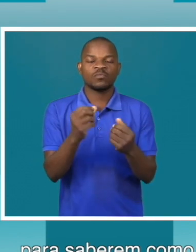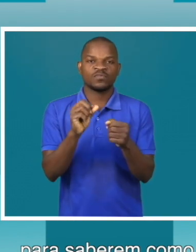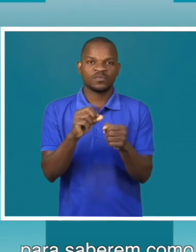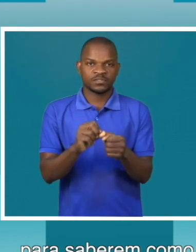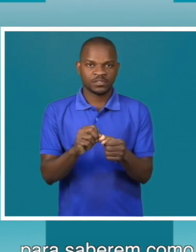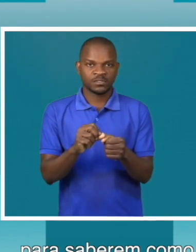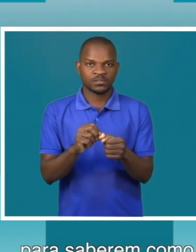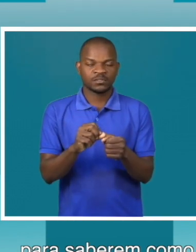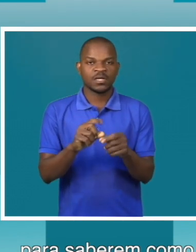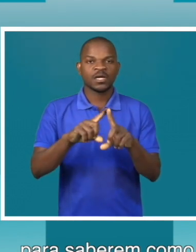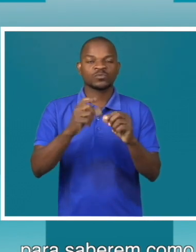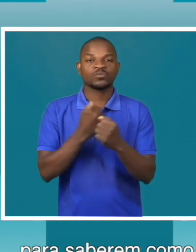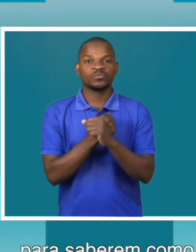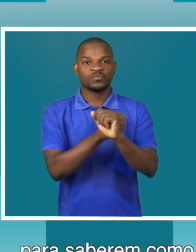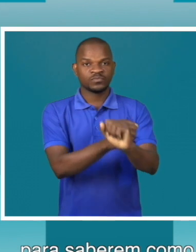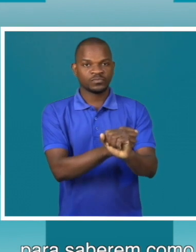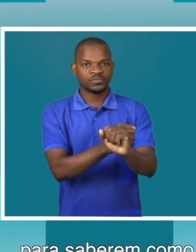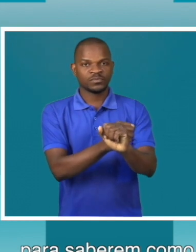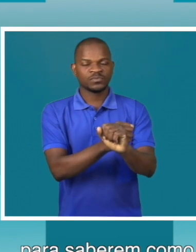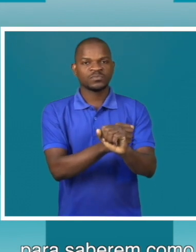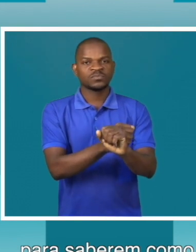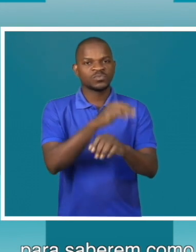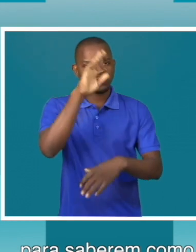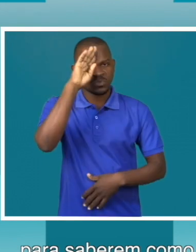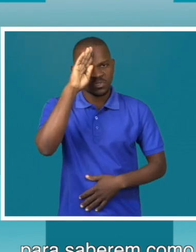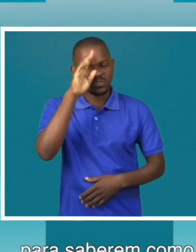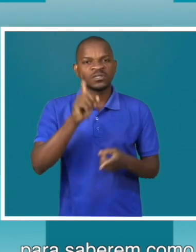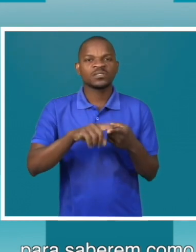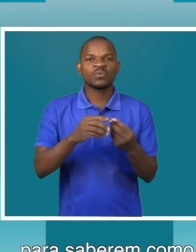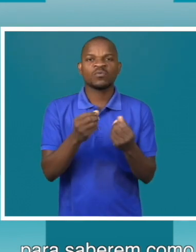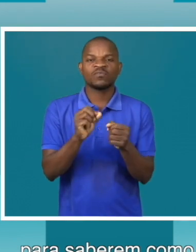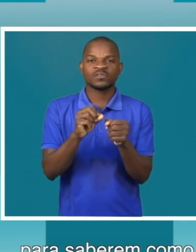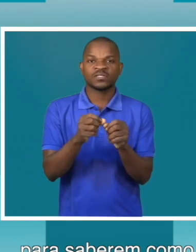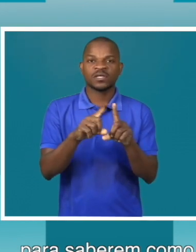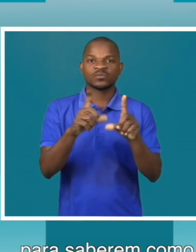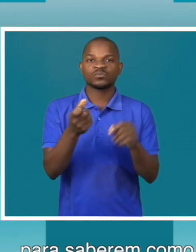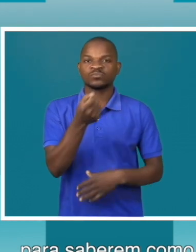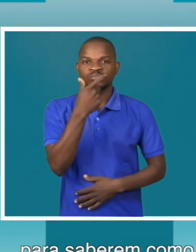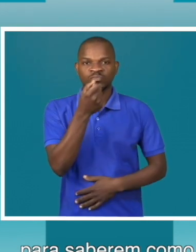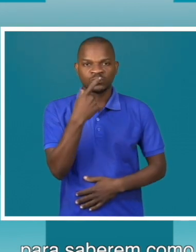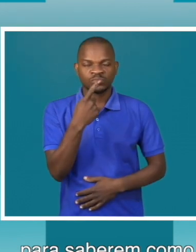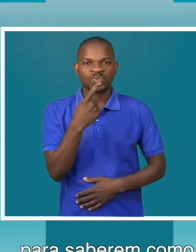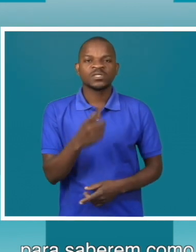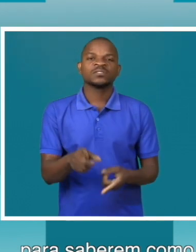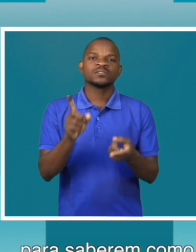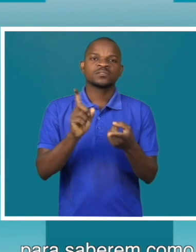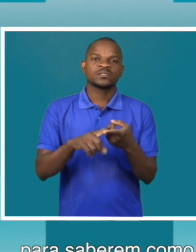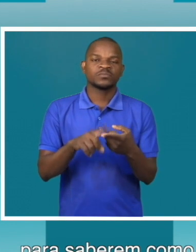proceder em relação à prevenção, em relação ao tratamento, em relação, portanto,